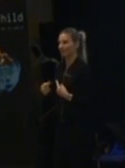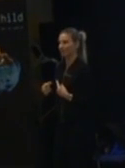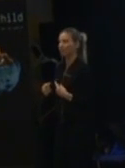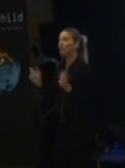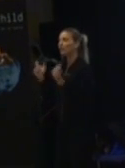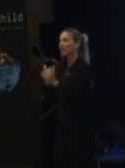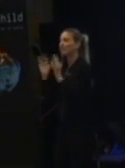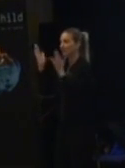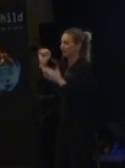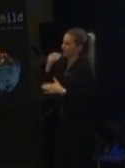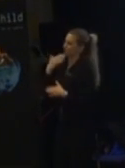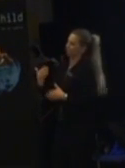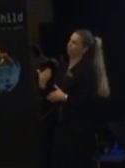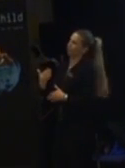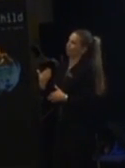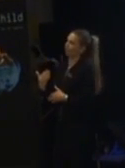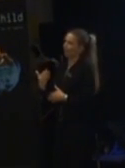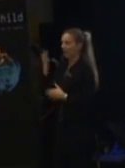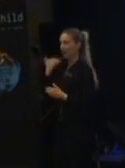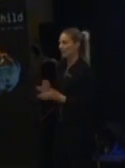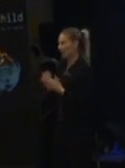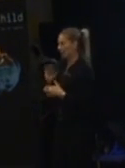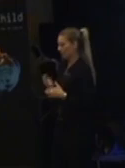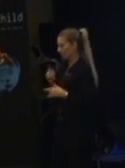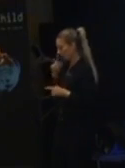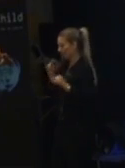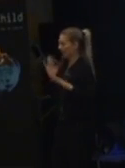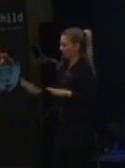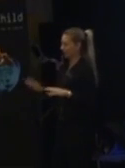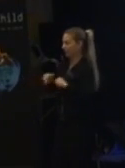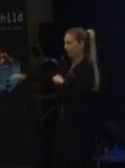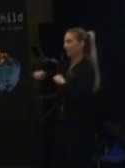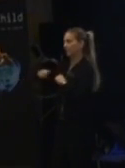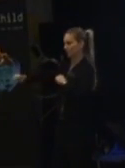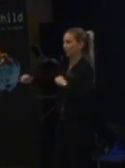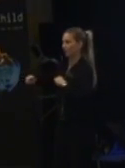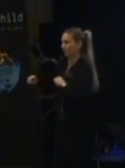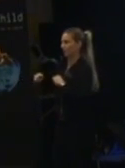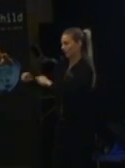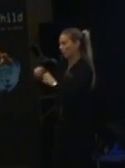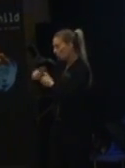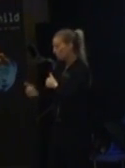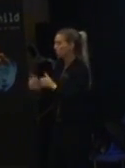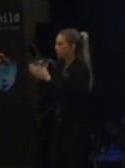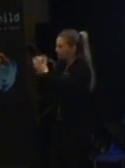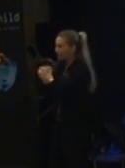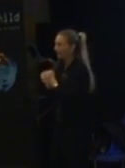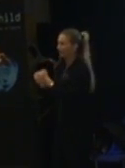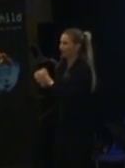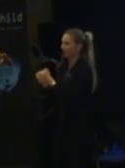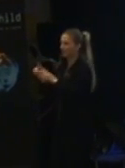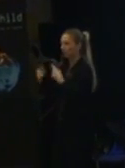Föreningsliv är jättebra. För föreningsliv kan hjälpa hemojningar att hitta. Sinna är lika att hitta kompisar och vänner. Och